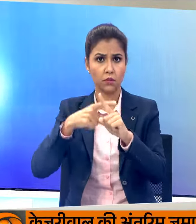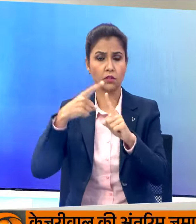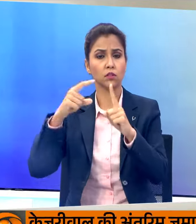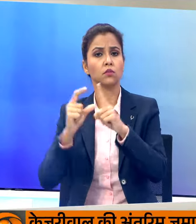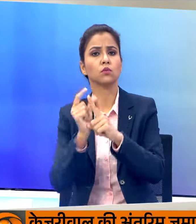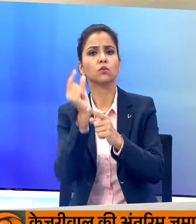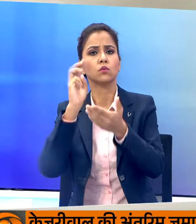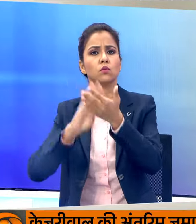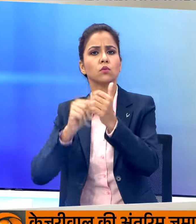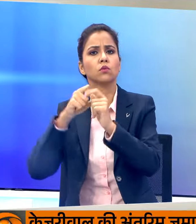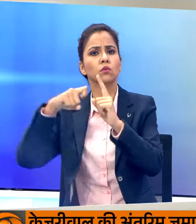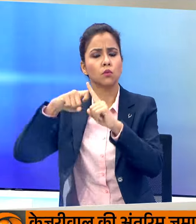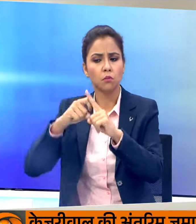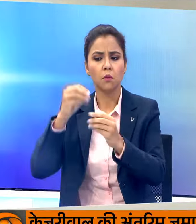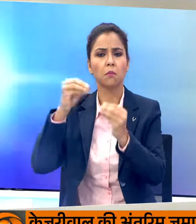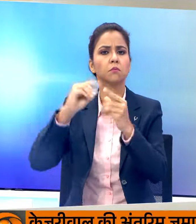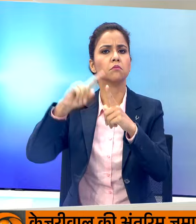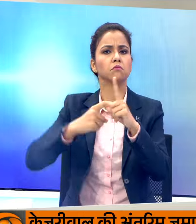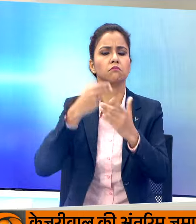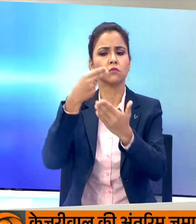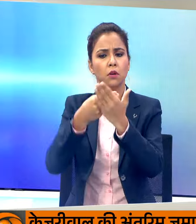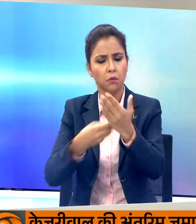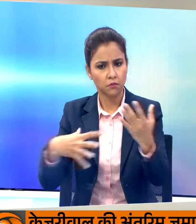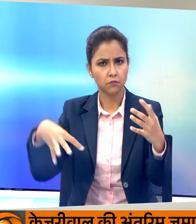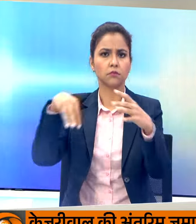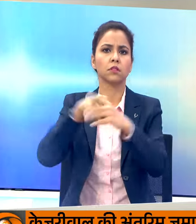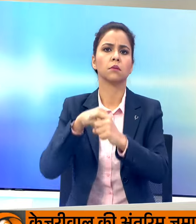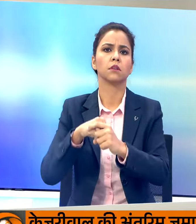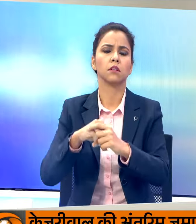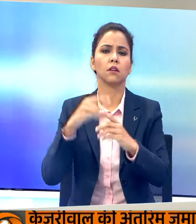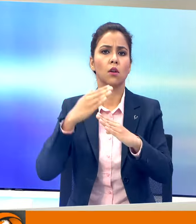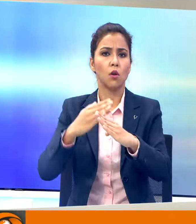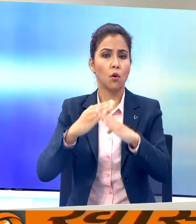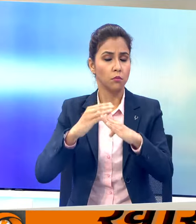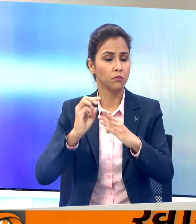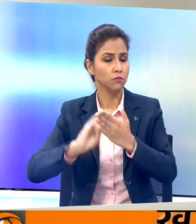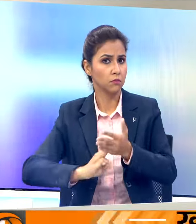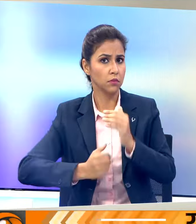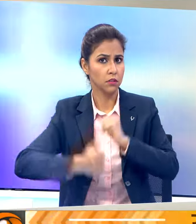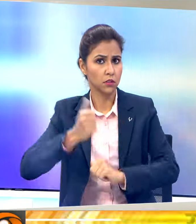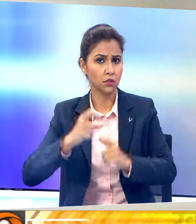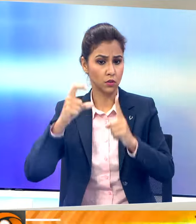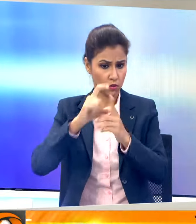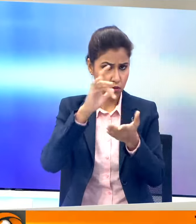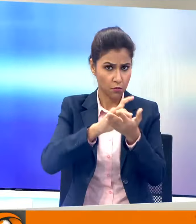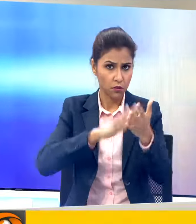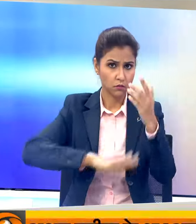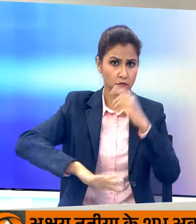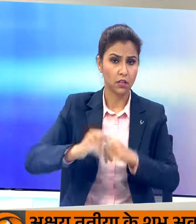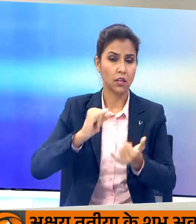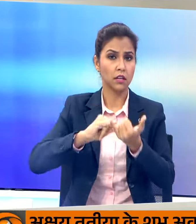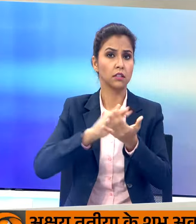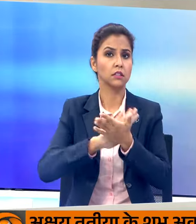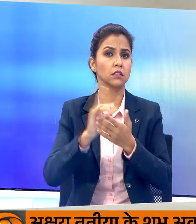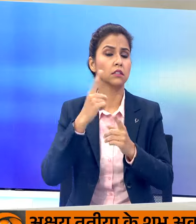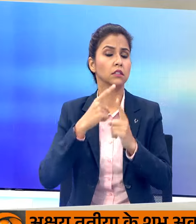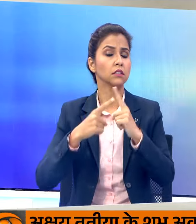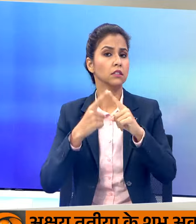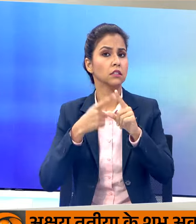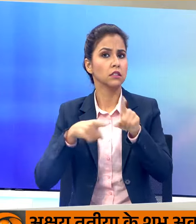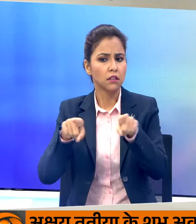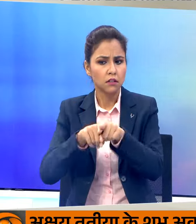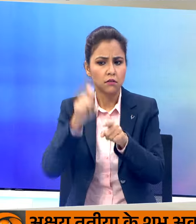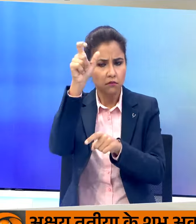प्रत्याशियों की नामांकर में शामिल होंगे रक्षा मंत्री दुमका के यग्यम मैदान में सीता सोरेन के पक्ष में